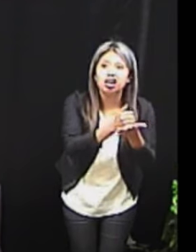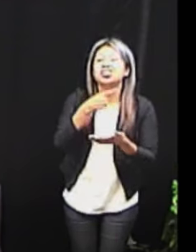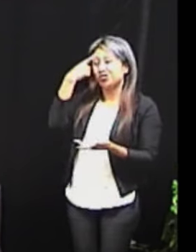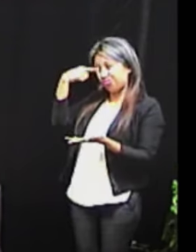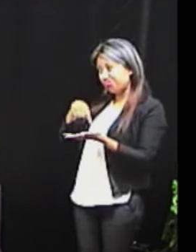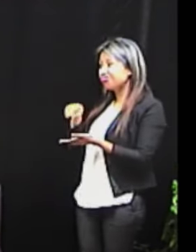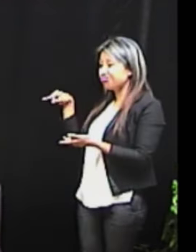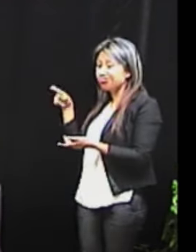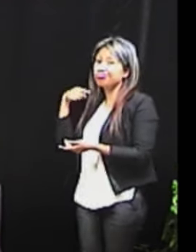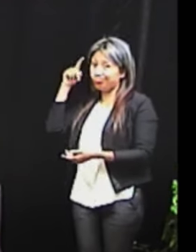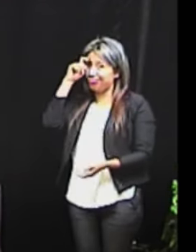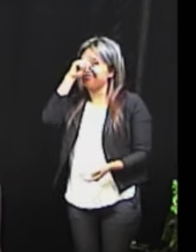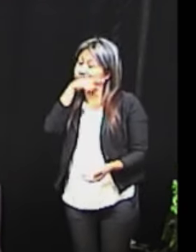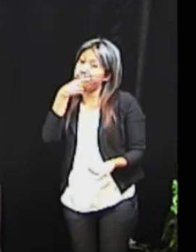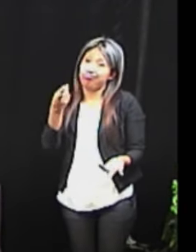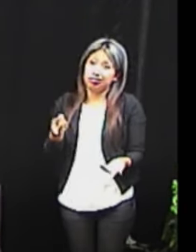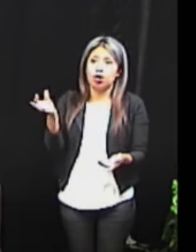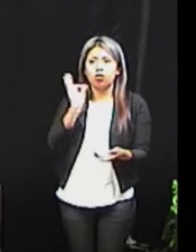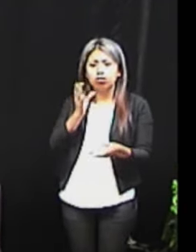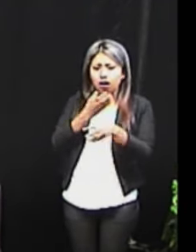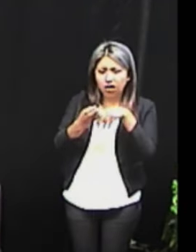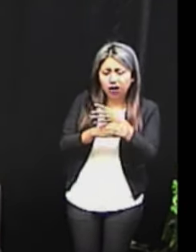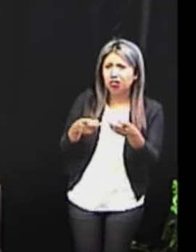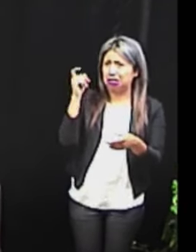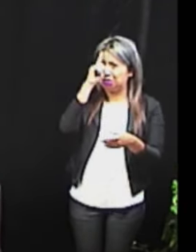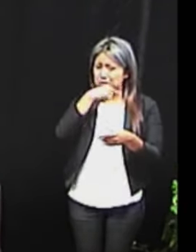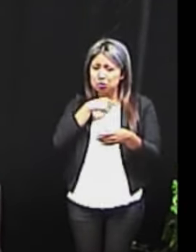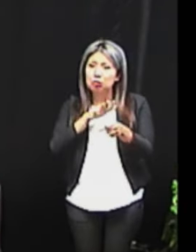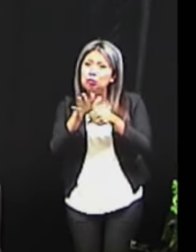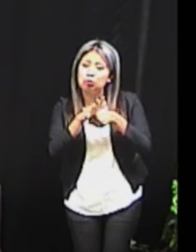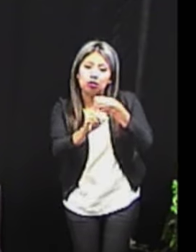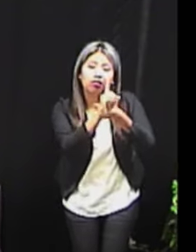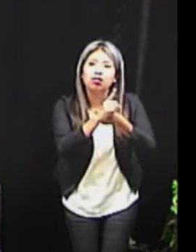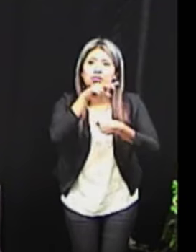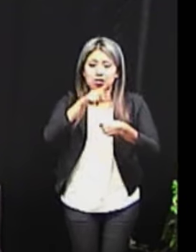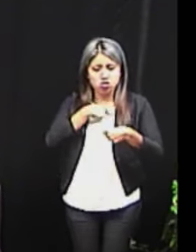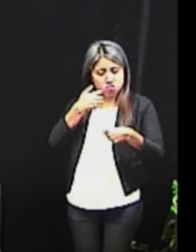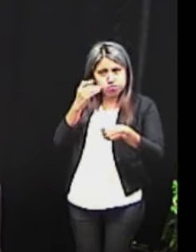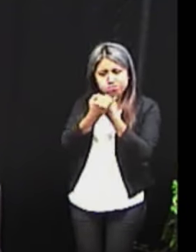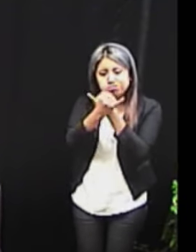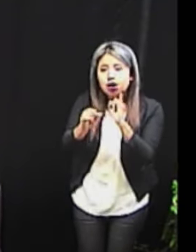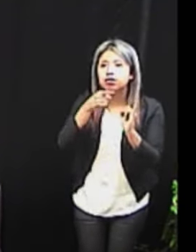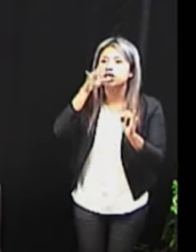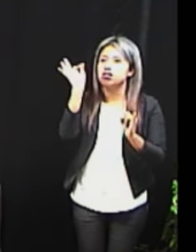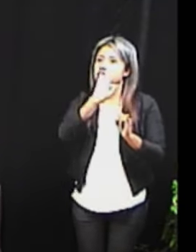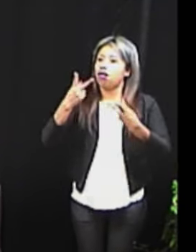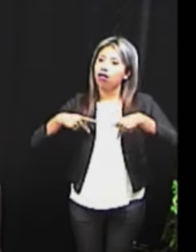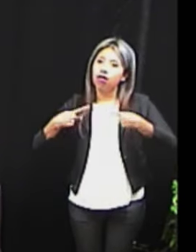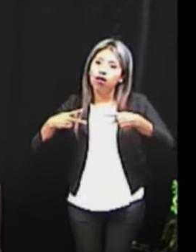Sí, debe ser muy difícil. Y además de eso, ¿qué hablan de tus dificultades para ser independiente? Como si las personas